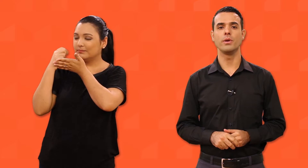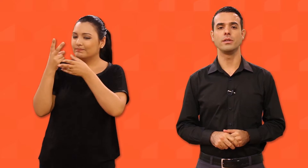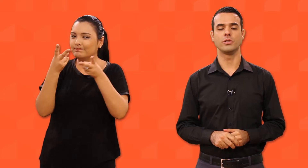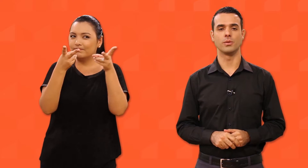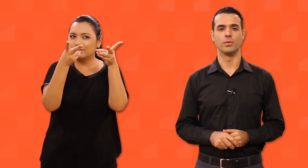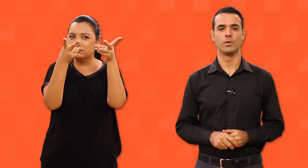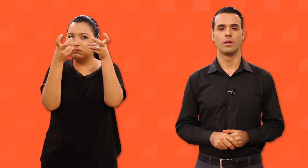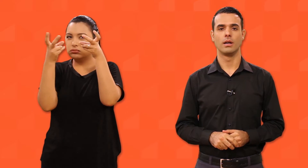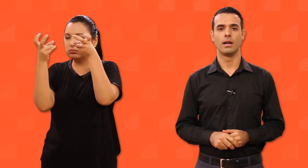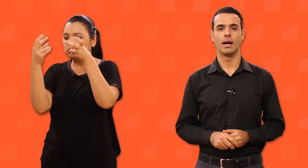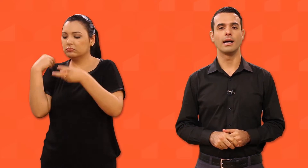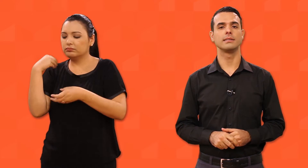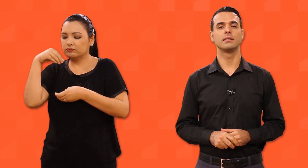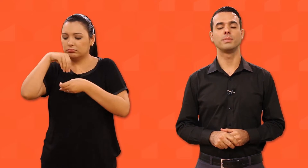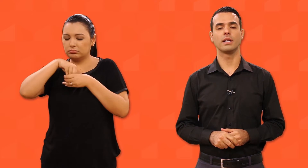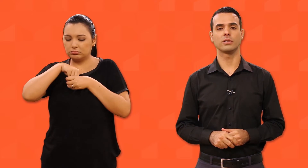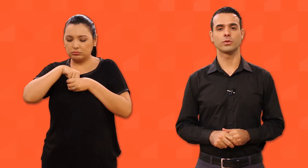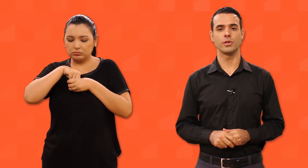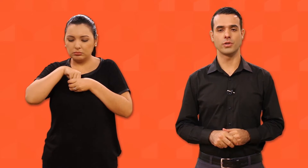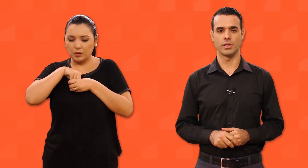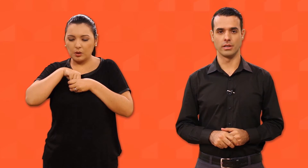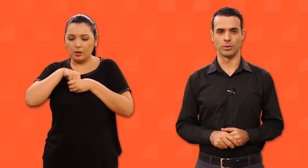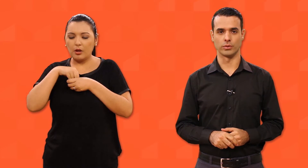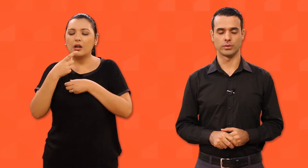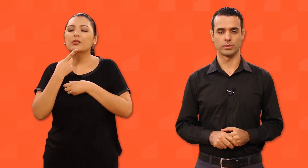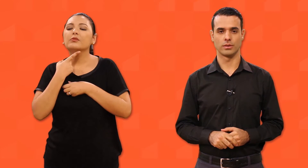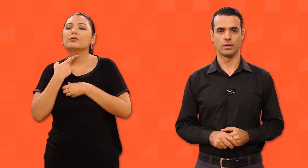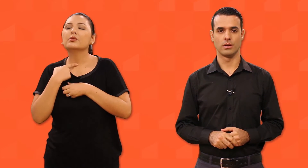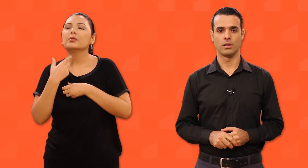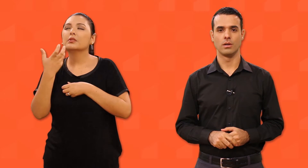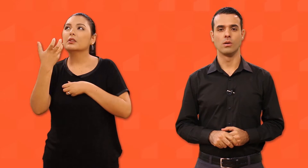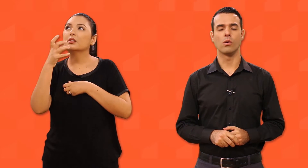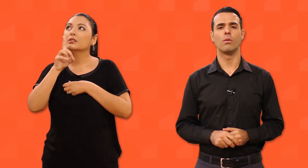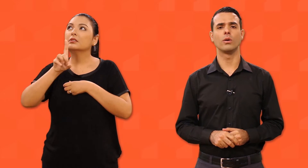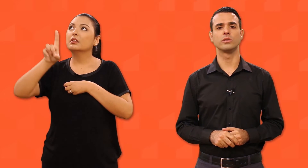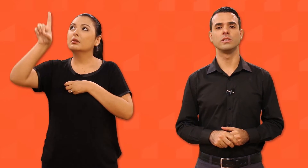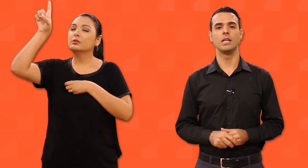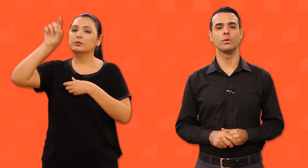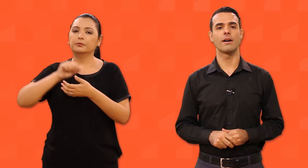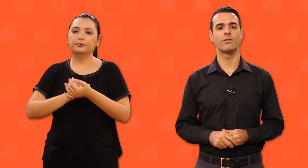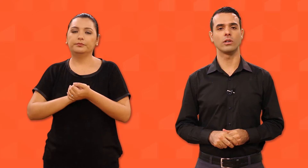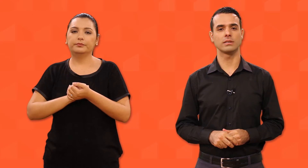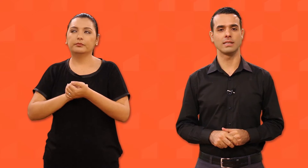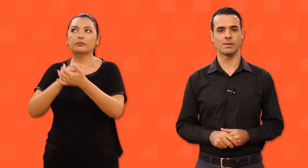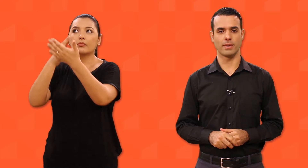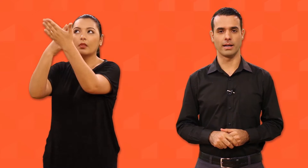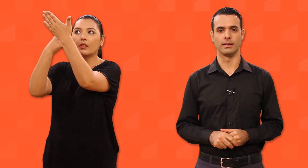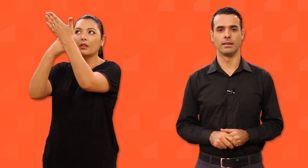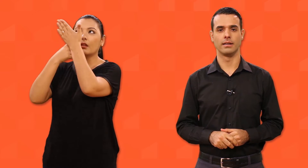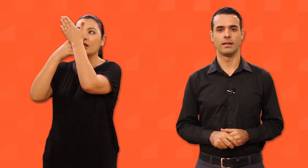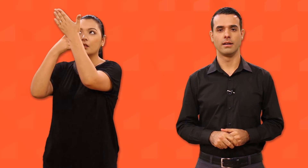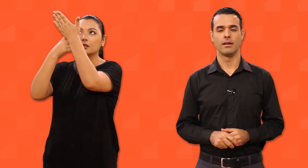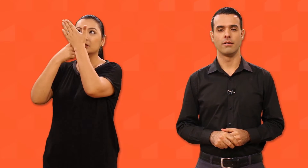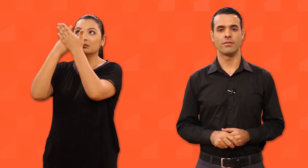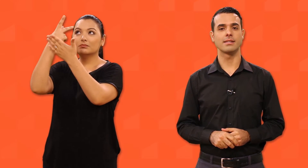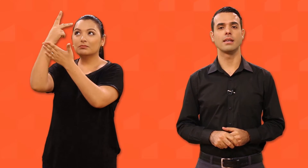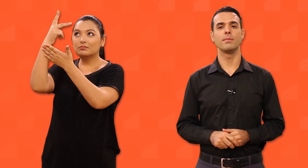íntimo, as inspirações de Deus. Com o auxílio da vossa espada, fazei-me